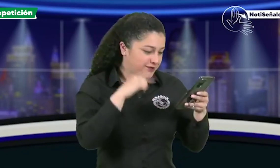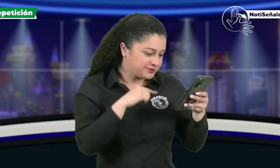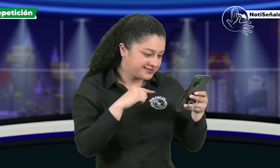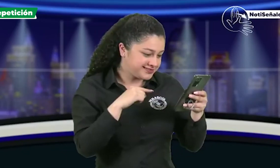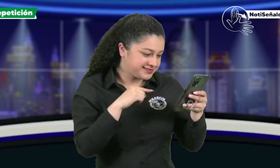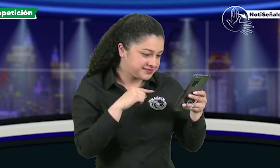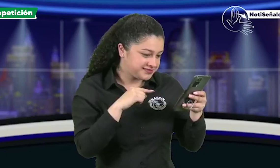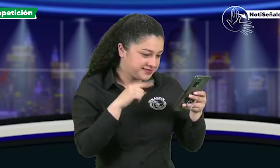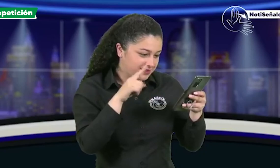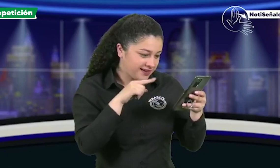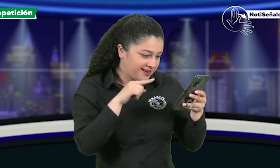Medellín.